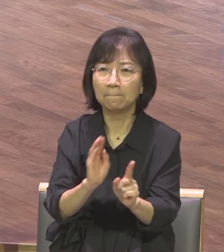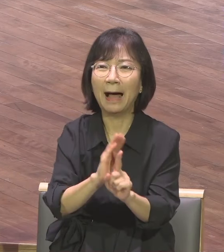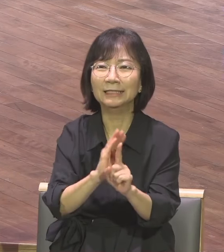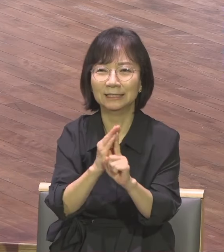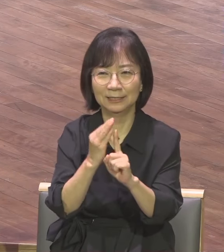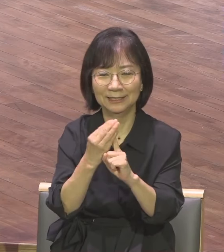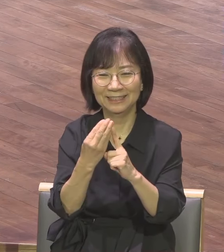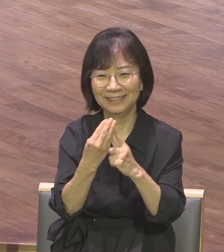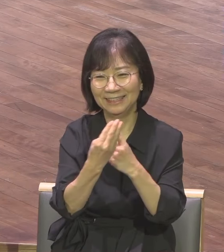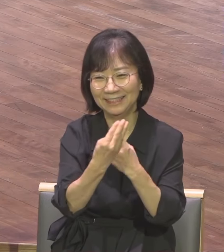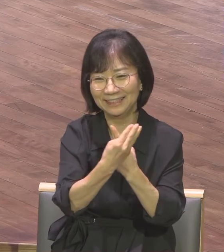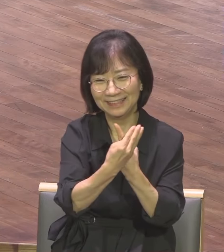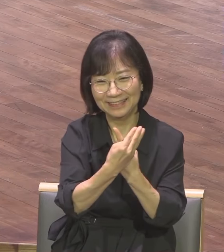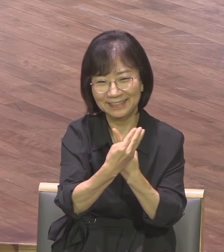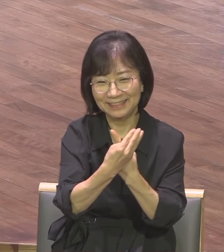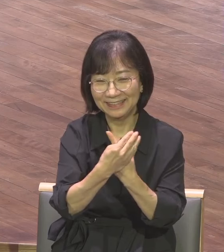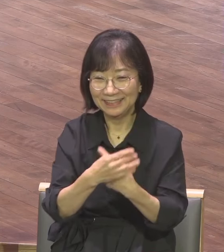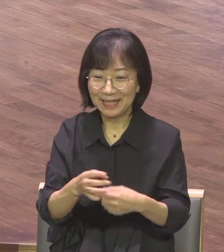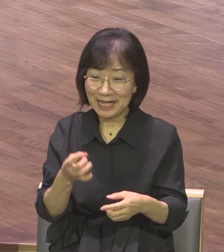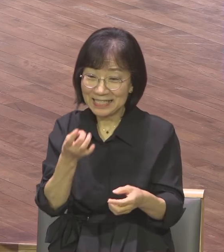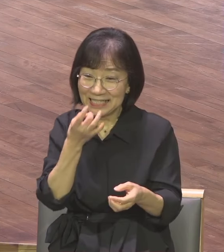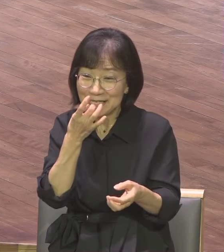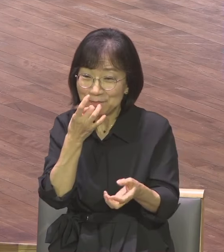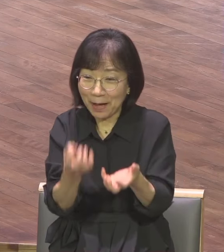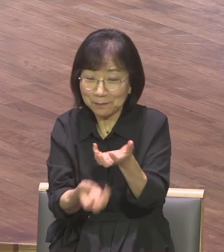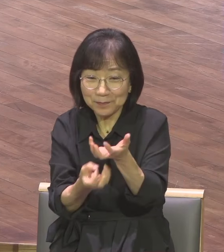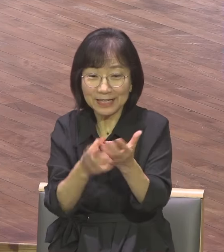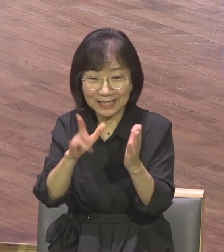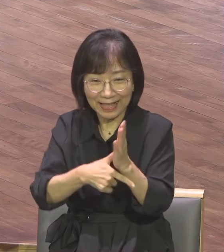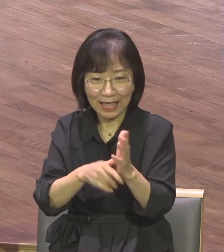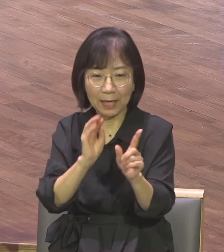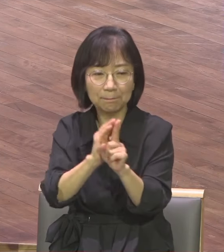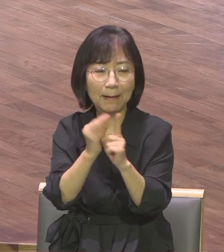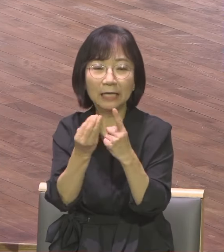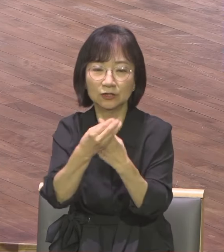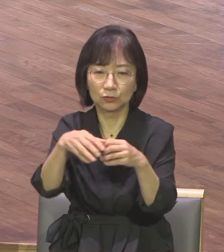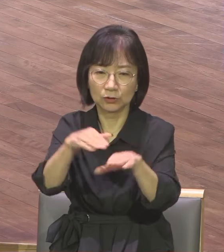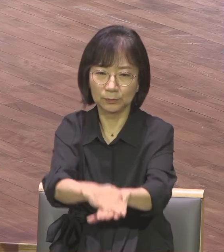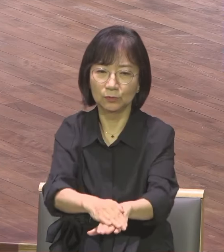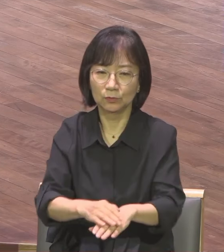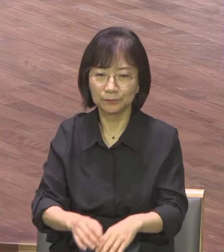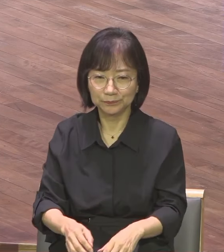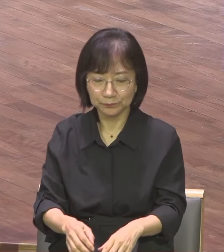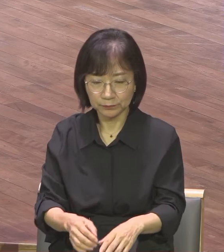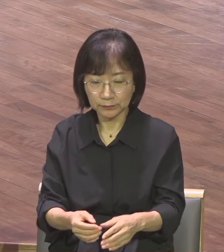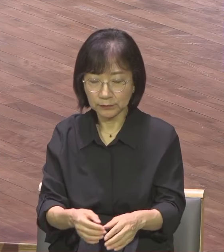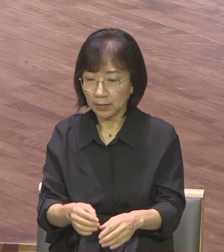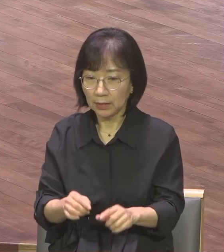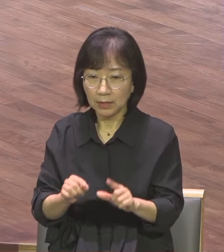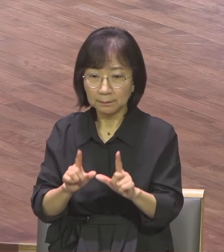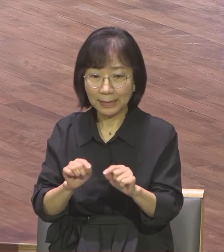밥을 지을 때 마늘을 넣어요 그리고 밥을 먹습니다 반찬이 생마늘입니다